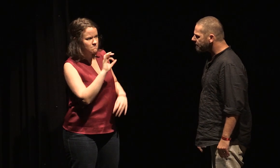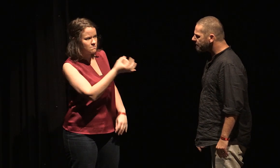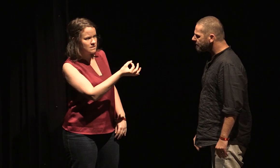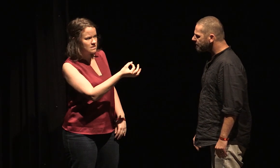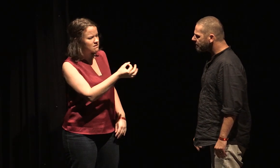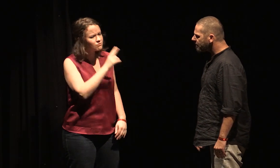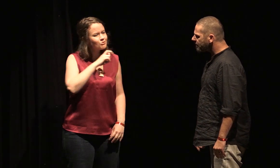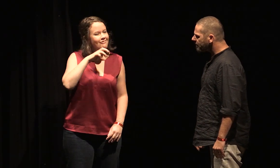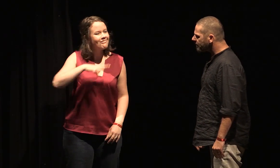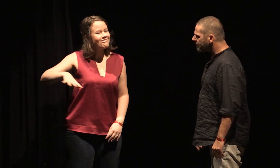Juifs ?